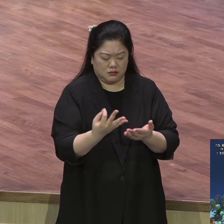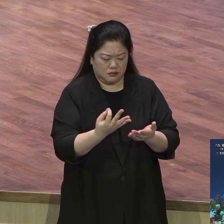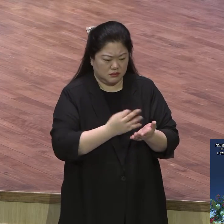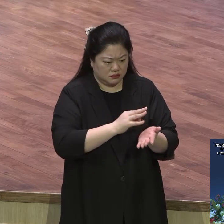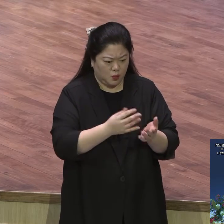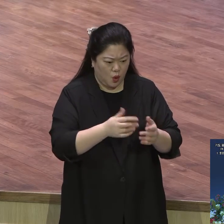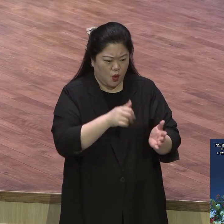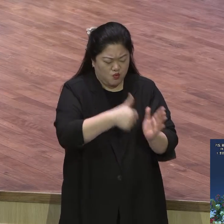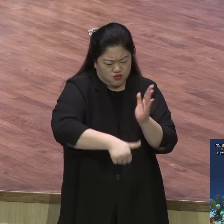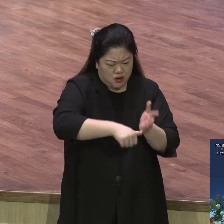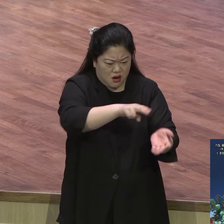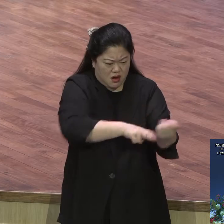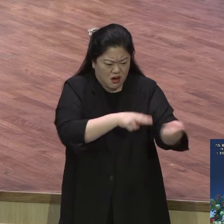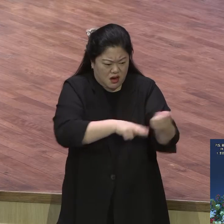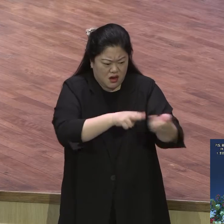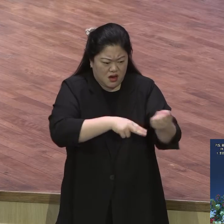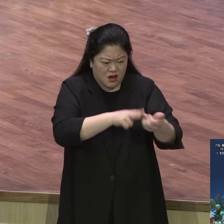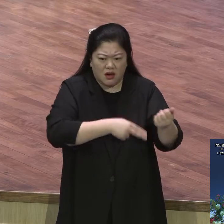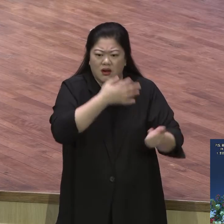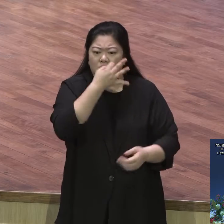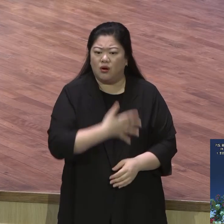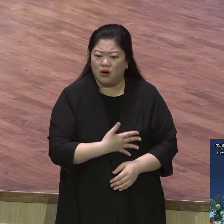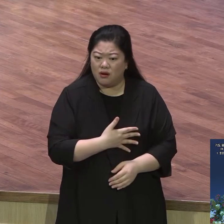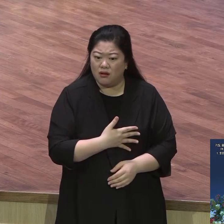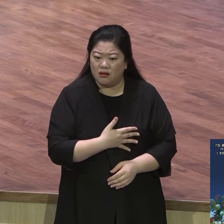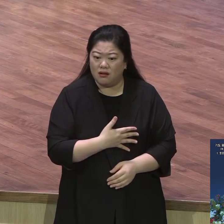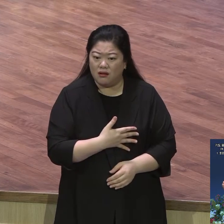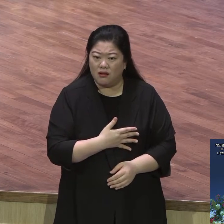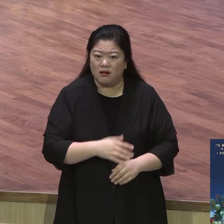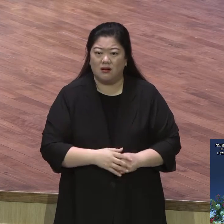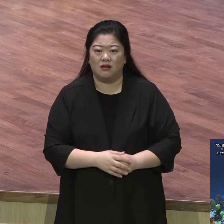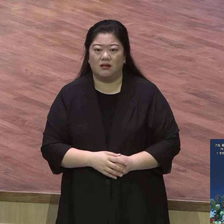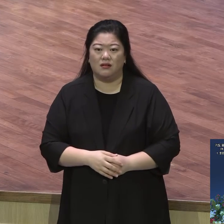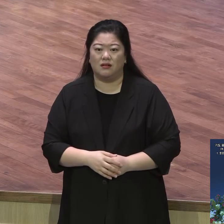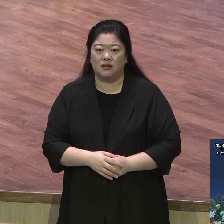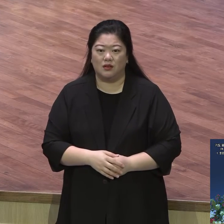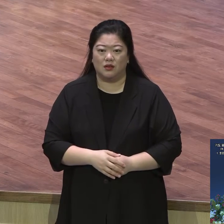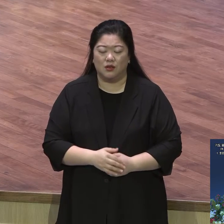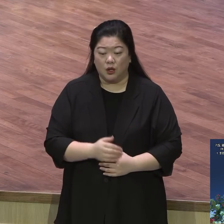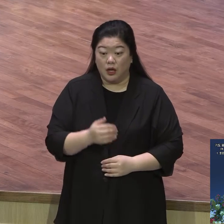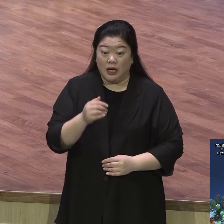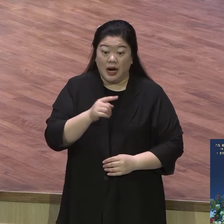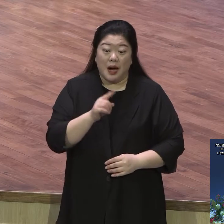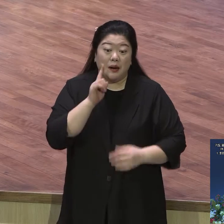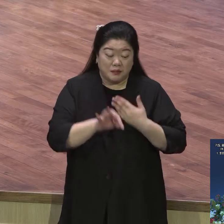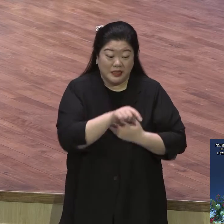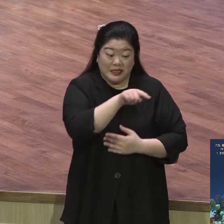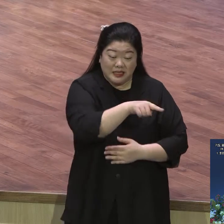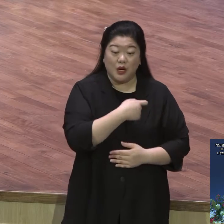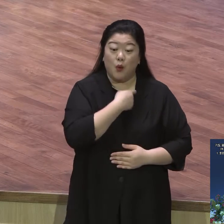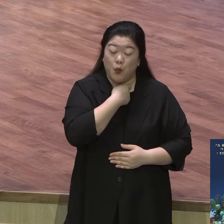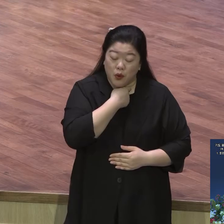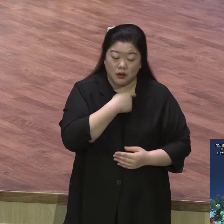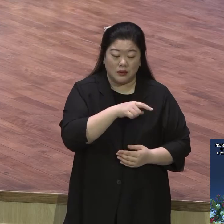창조적 아이디어가 있어가지고 돌파구가 되고 만남의 축복을 통하여 기업이 잘 되는 그게 소원이죠